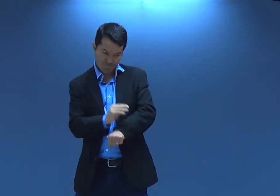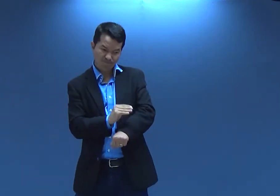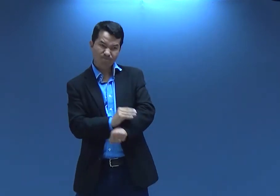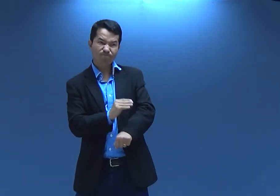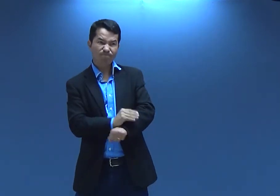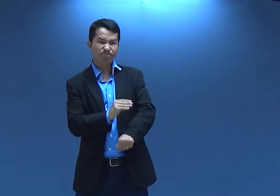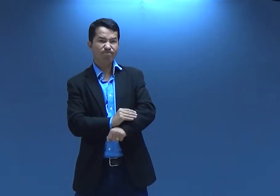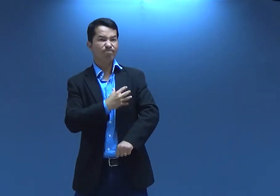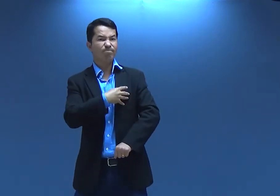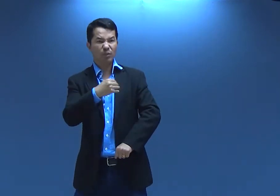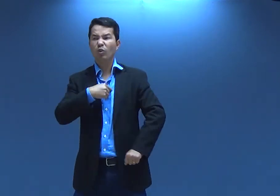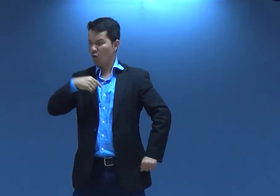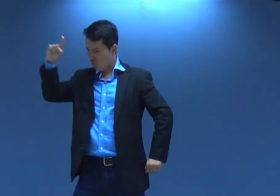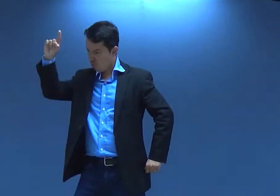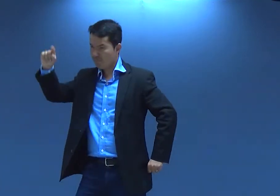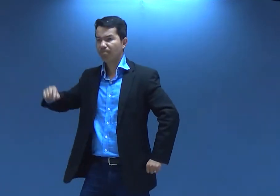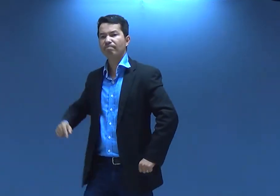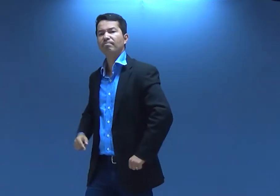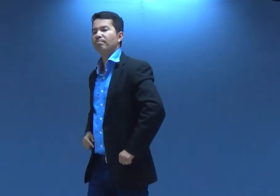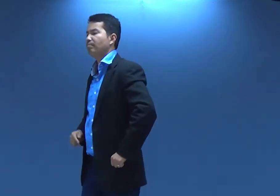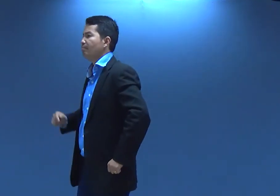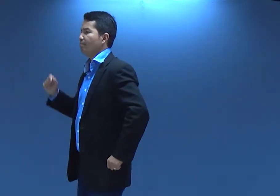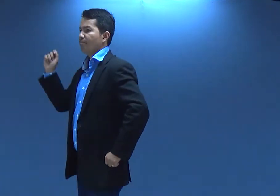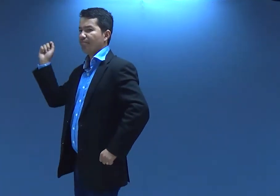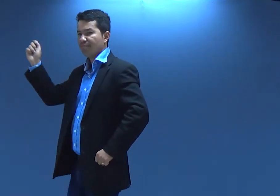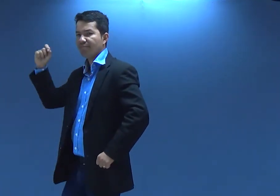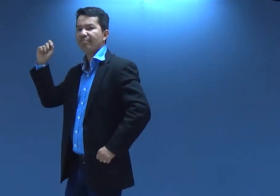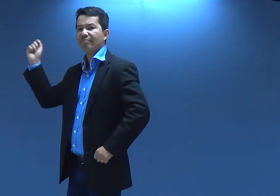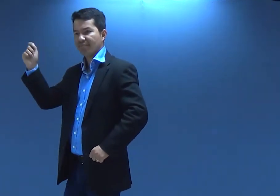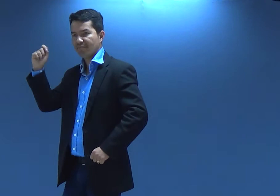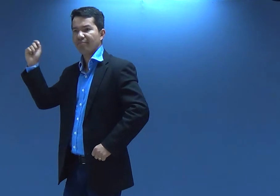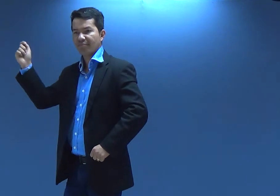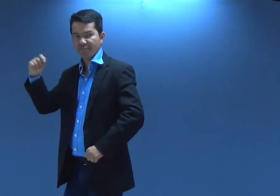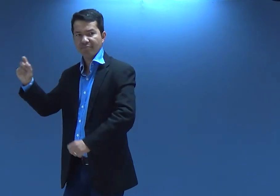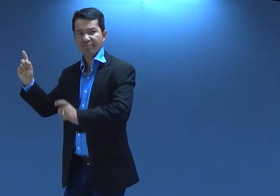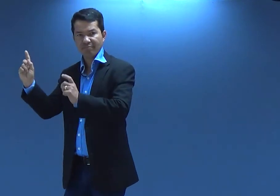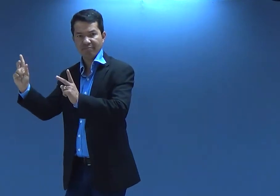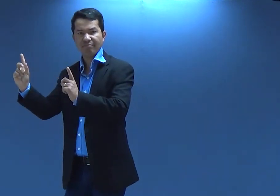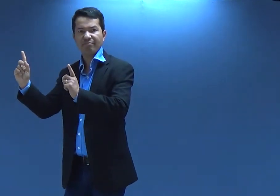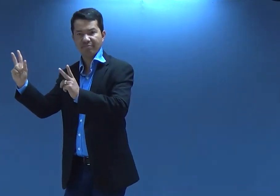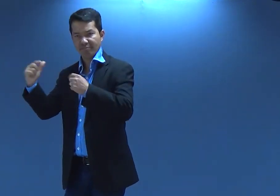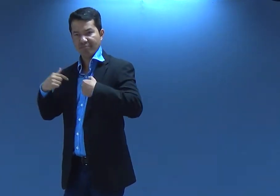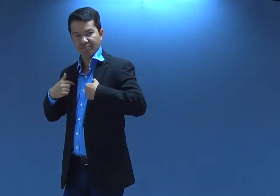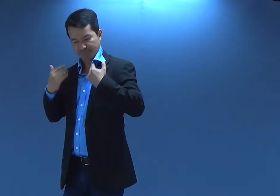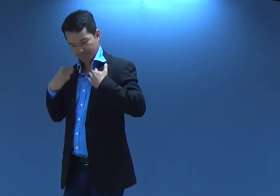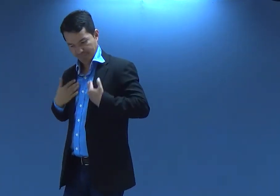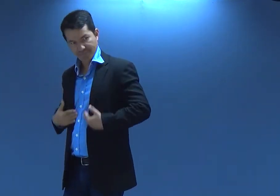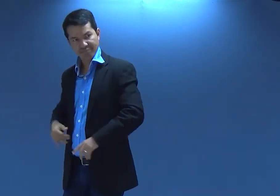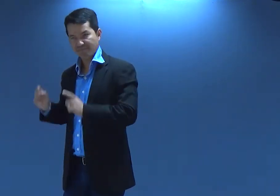fez. Pra cuidar do filho é eu vou fazer isso. E ela ia lá e vendia o seu corpo.